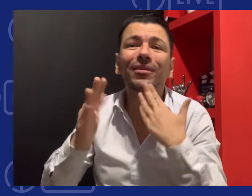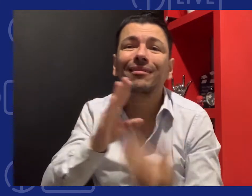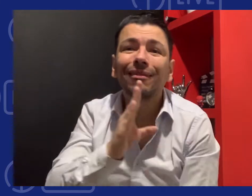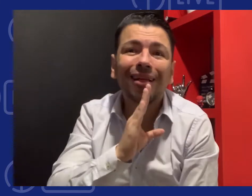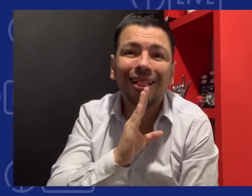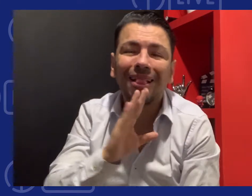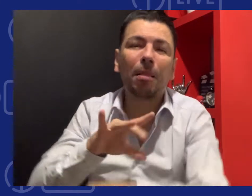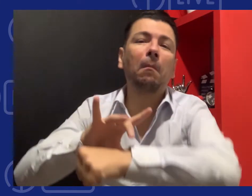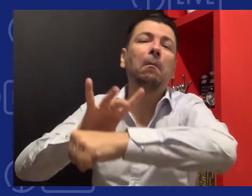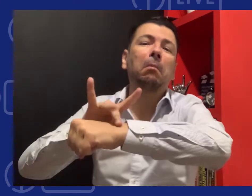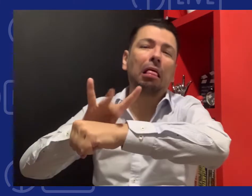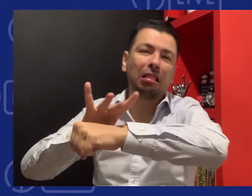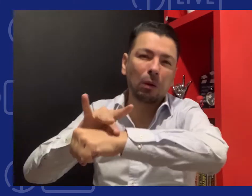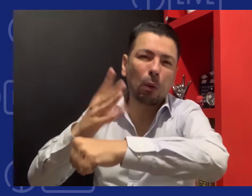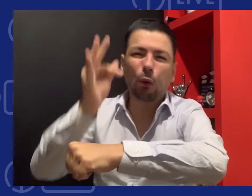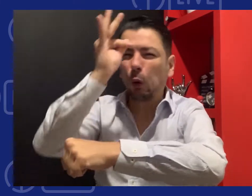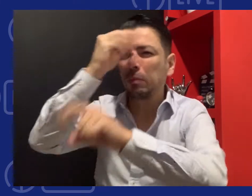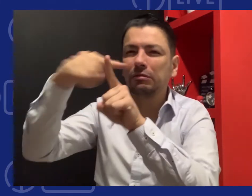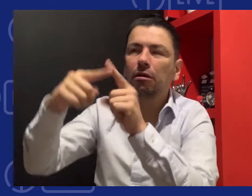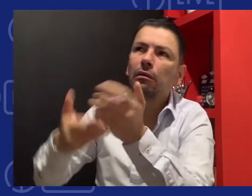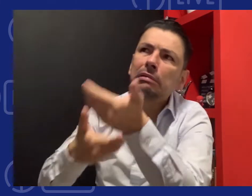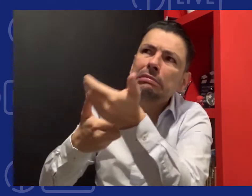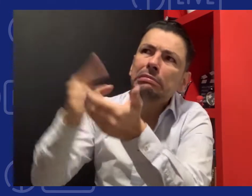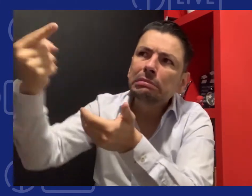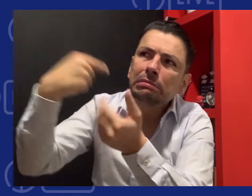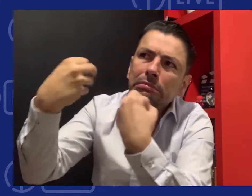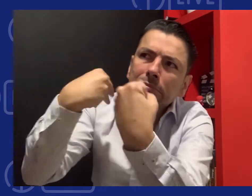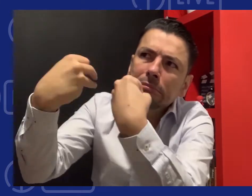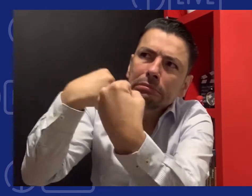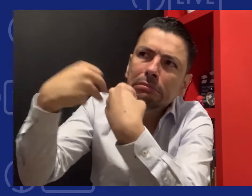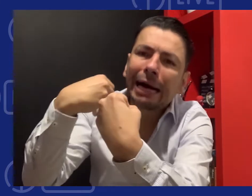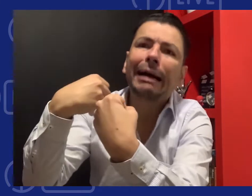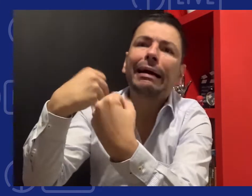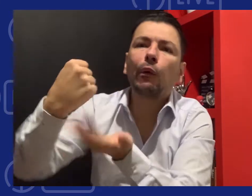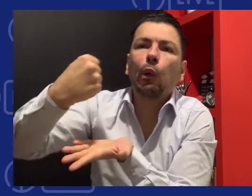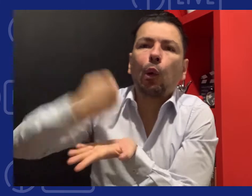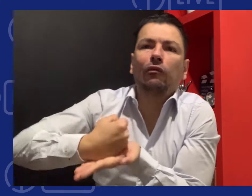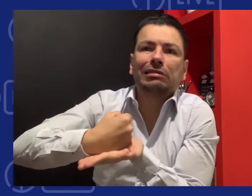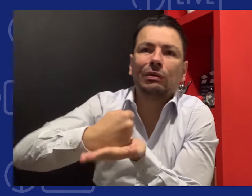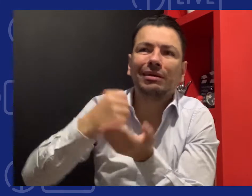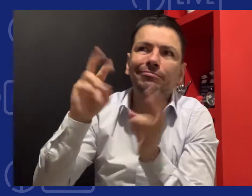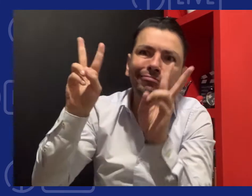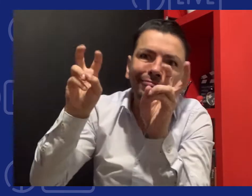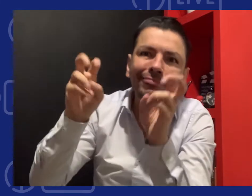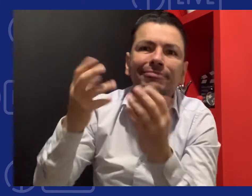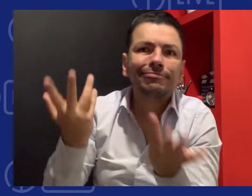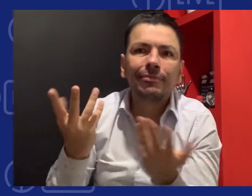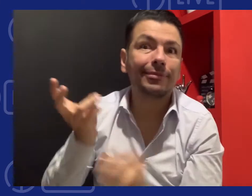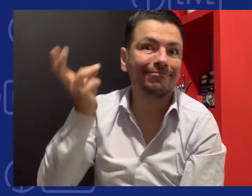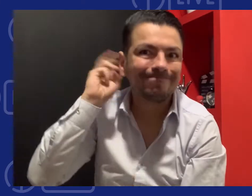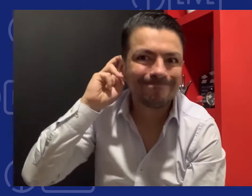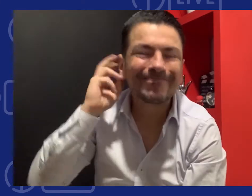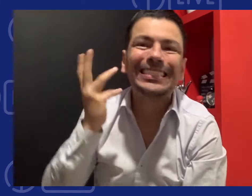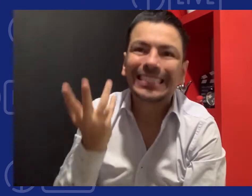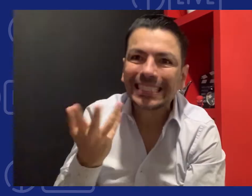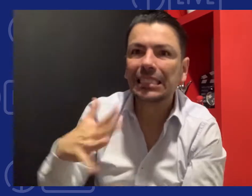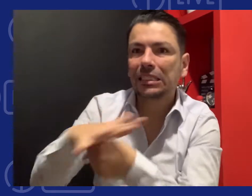Van a su lugar de confianza, que es el médico o el hospital. Y allí, en ocasiones, los